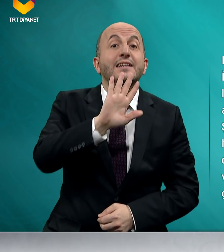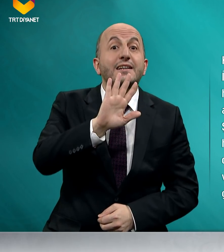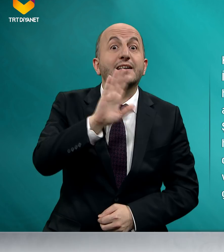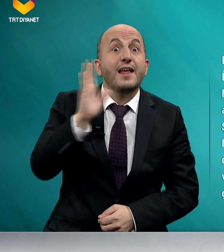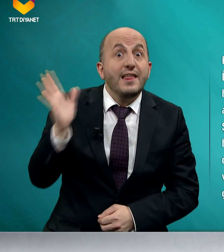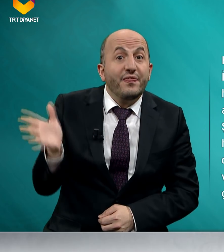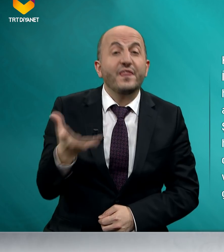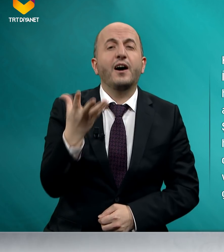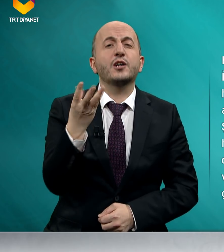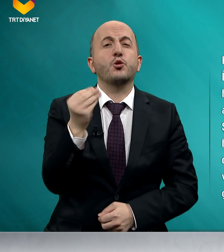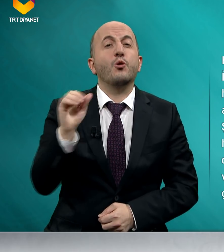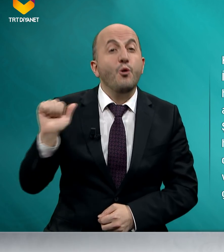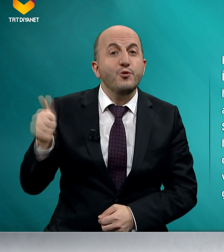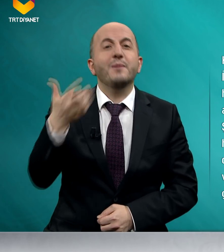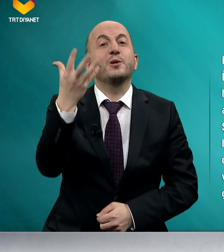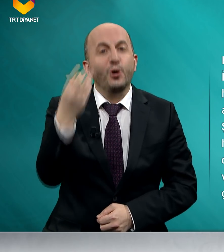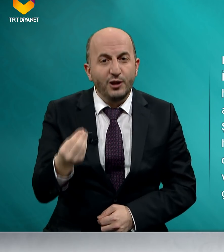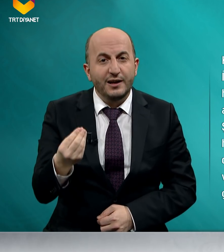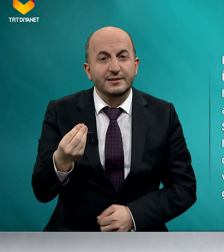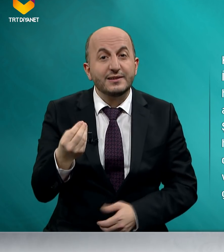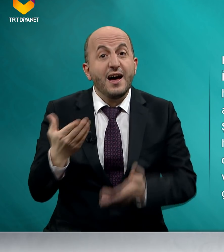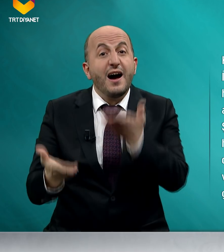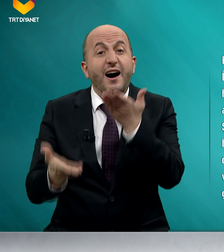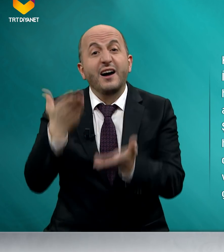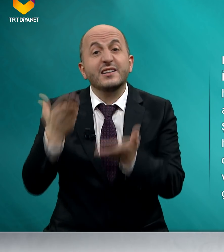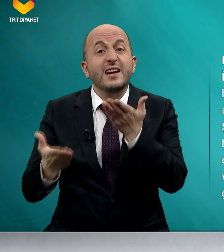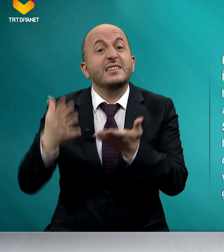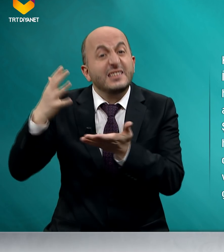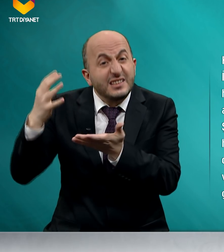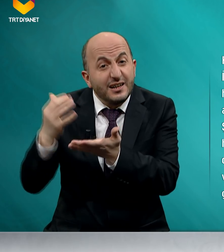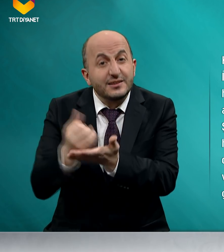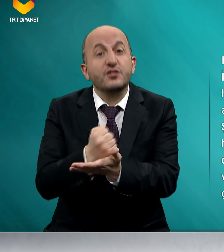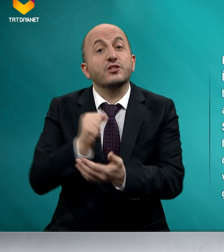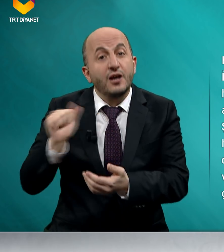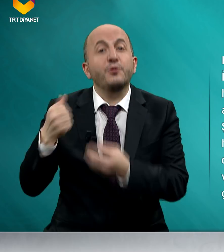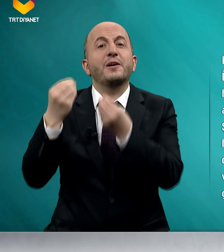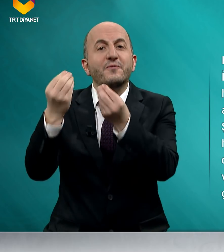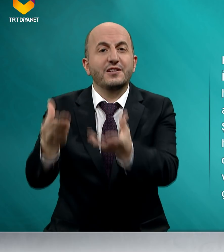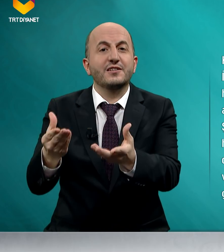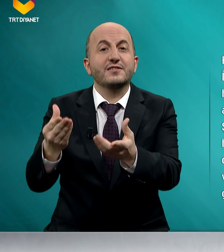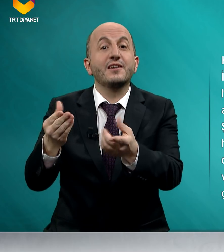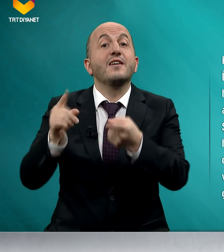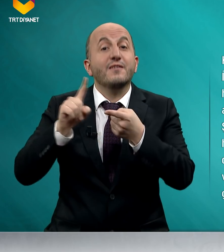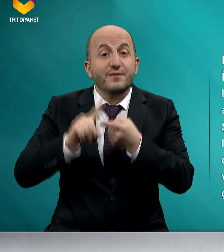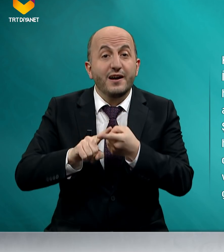daha çok önemli olan ahiret kazancına önem verir ve